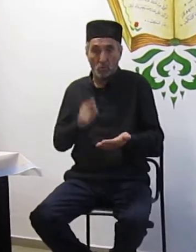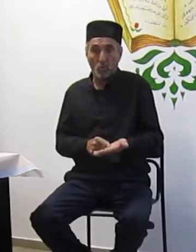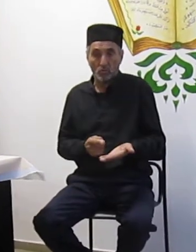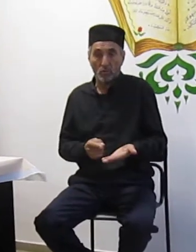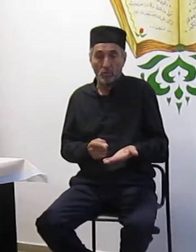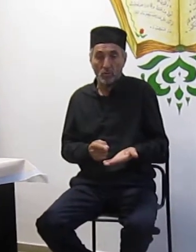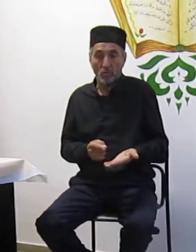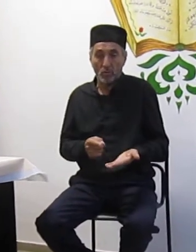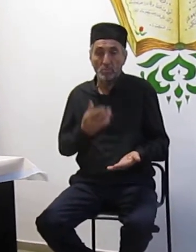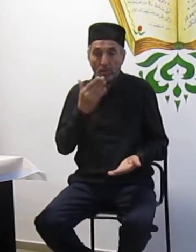будет нам.